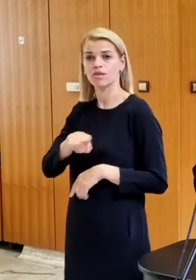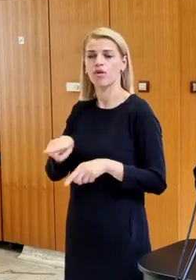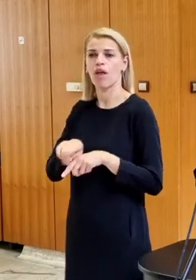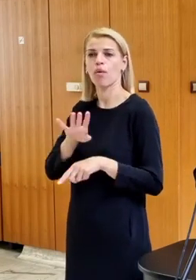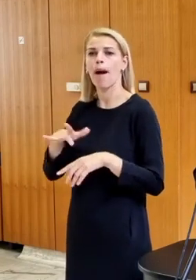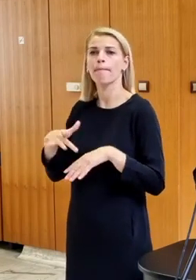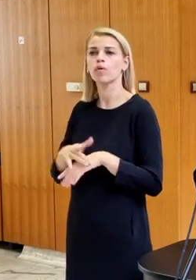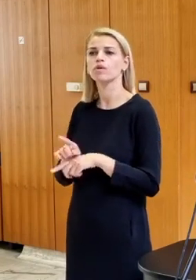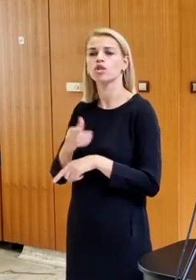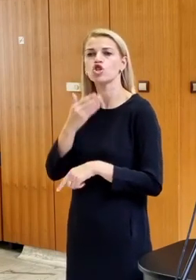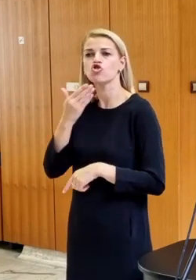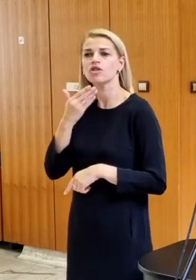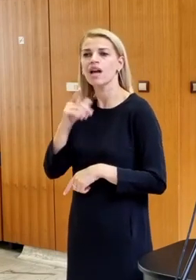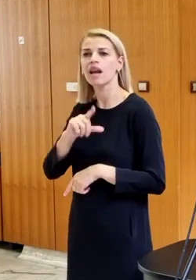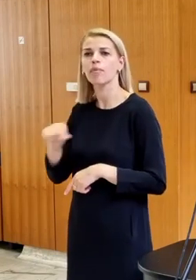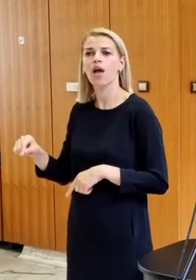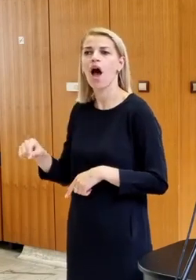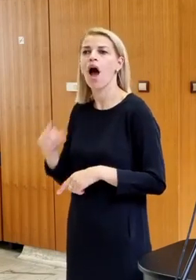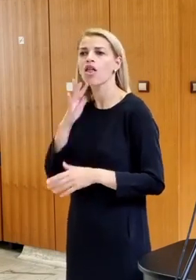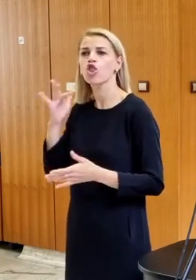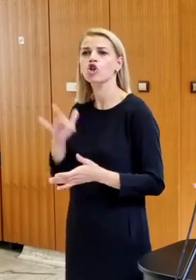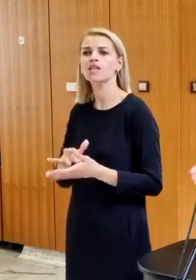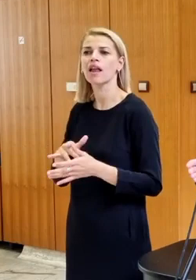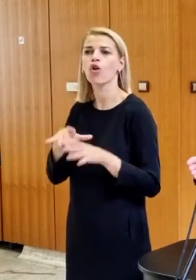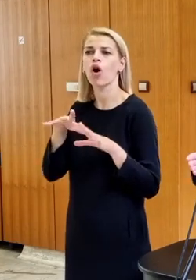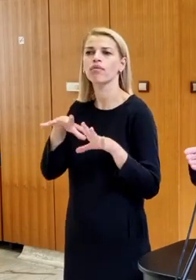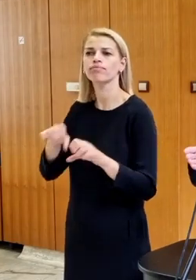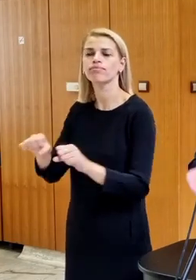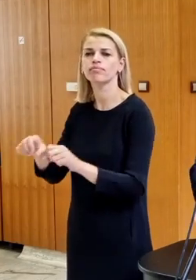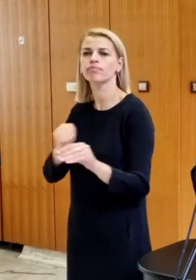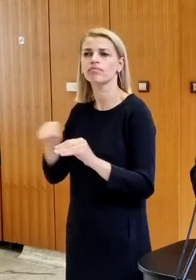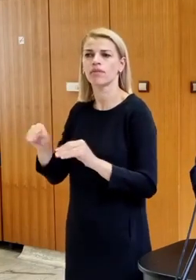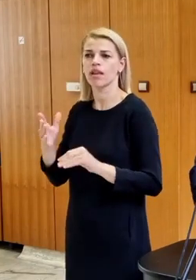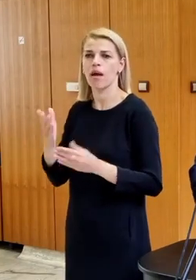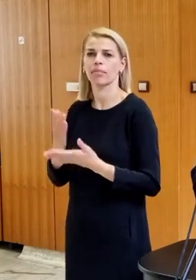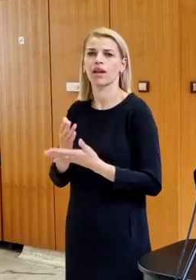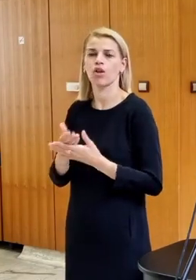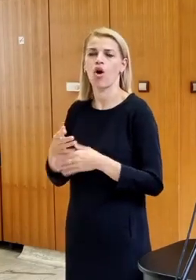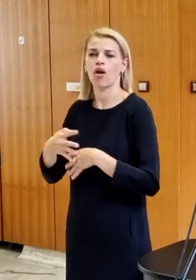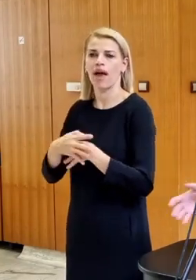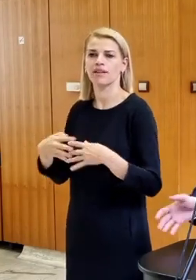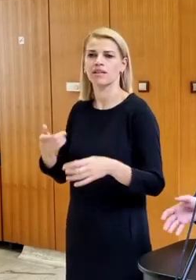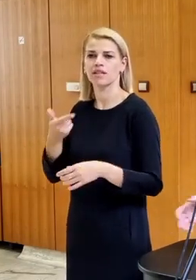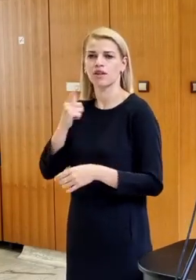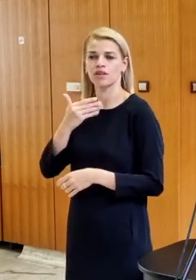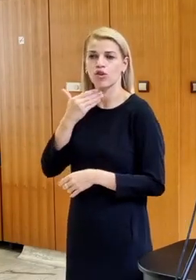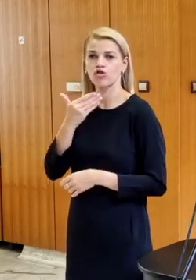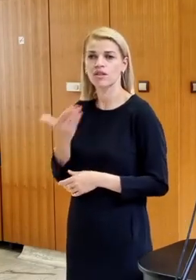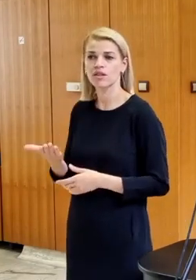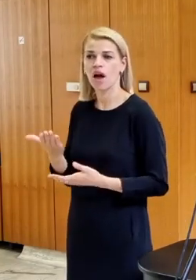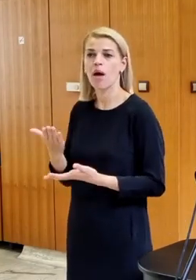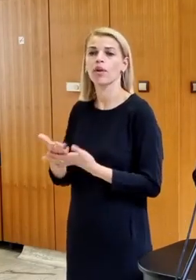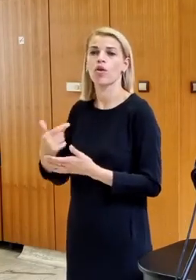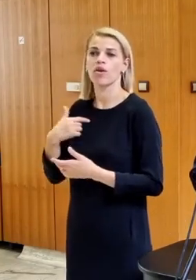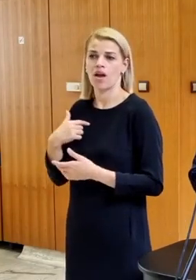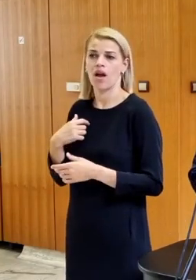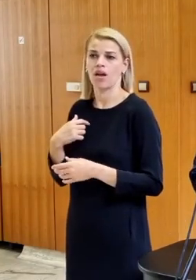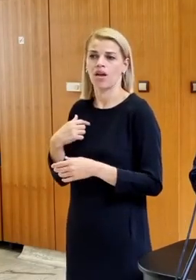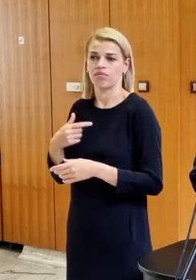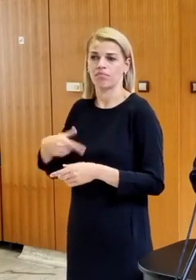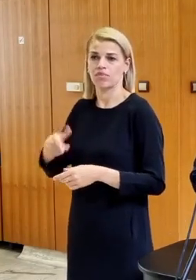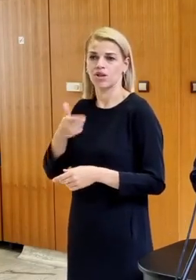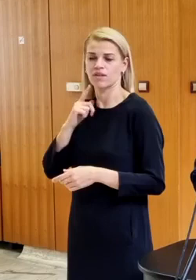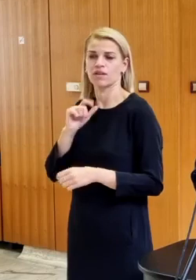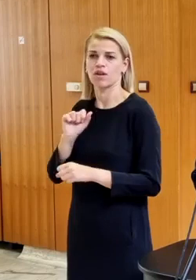že Česká republika ich dostatočne nezachytáva, tak títo položili na hranicu Slovensko-Česku. My teraz budeme musieť pravdepodobne smerovať maňarské hranici.